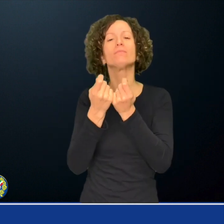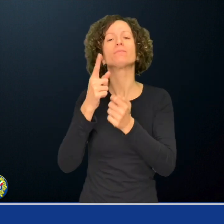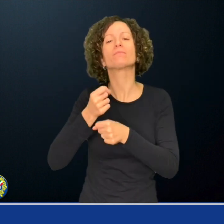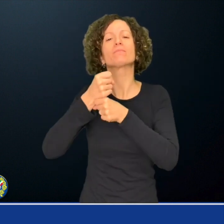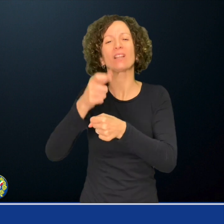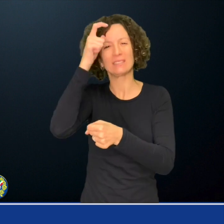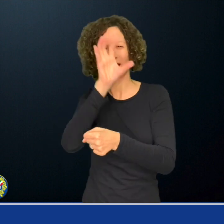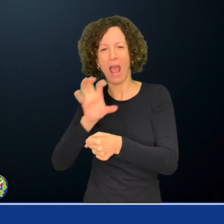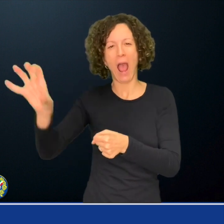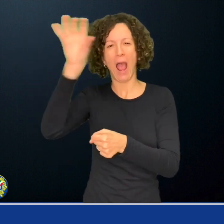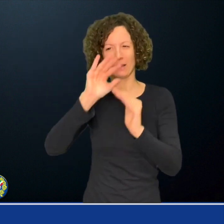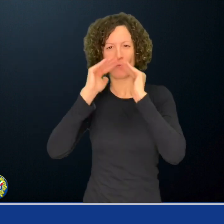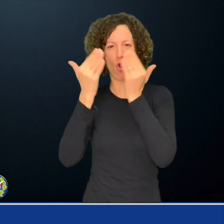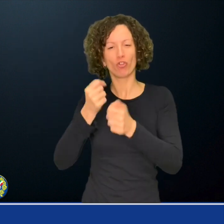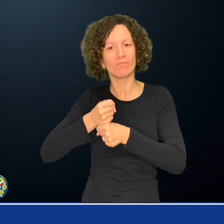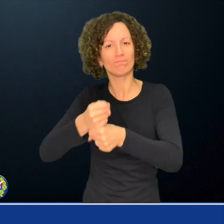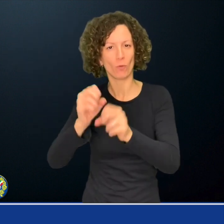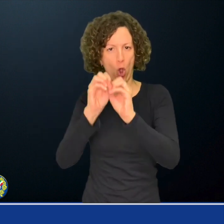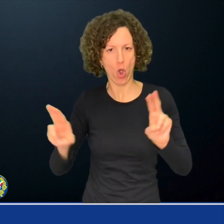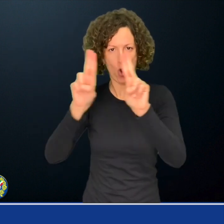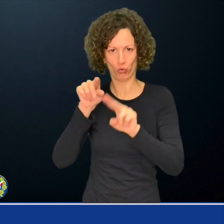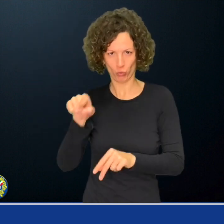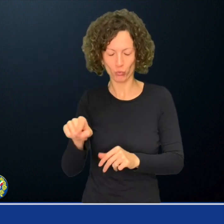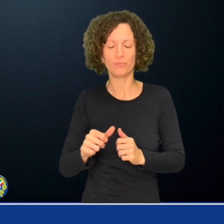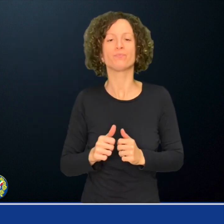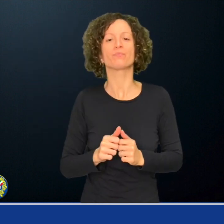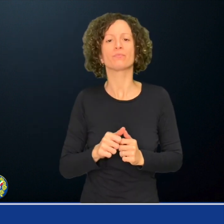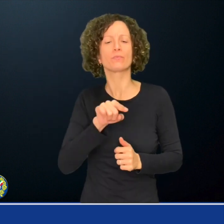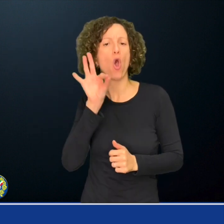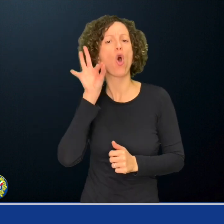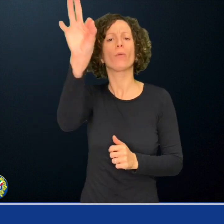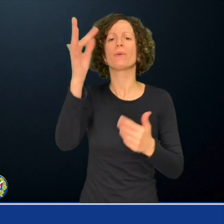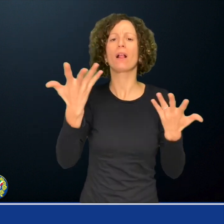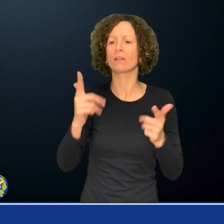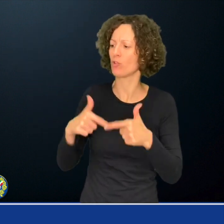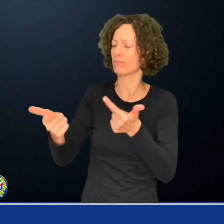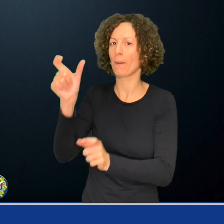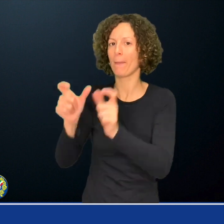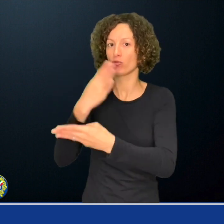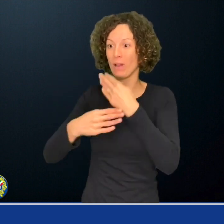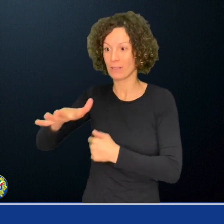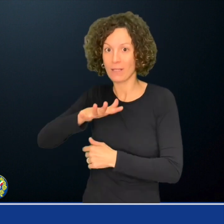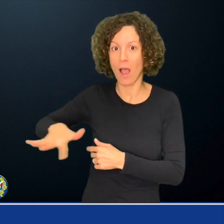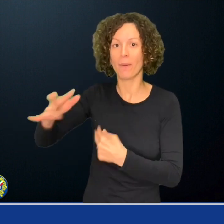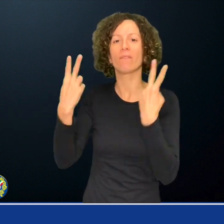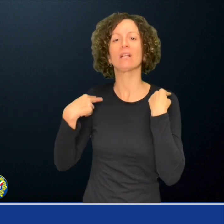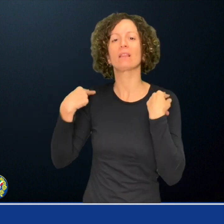dell'Assemblea Generale delle Nazioni Unite, con l'obiettivo di promuovere i diritti e il benessere delle persone con